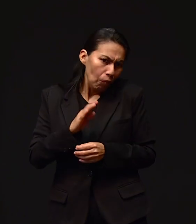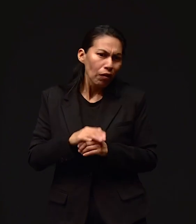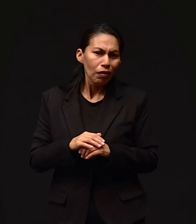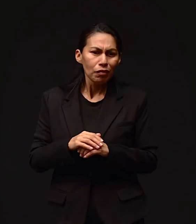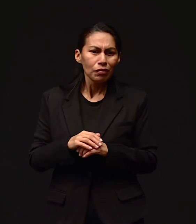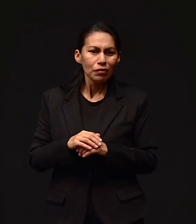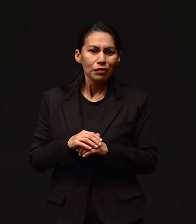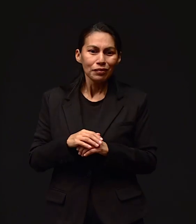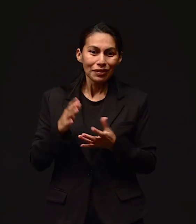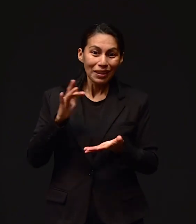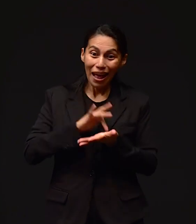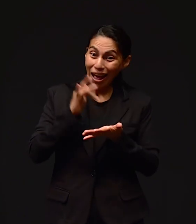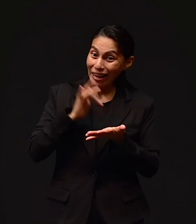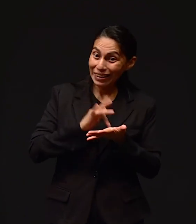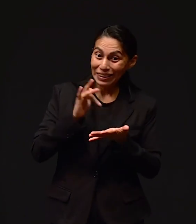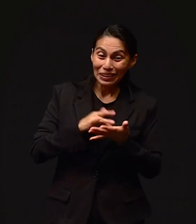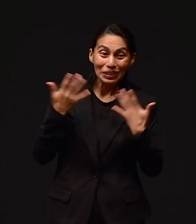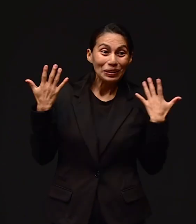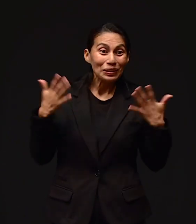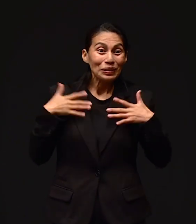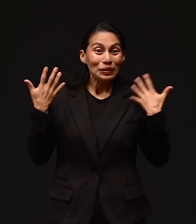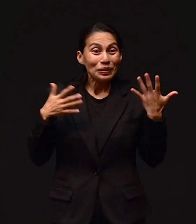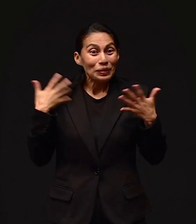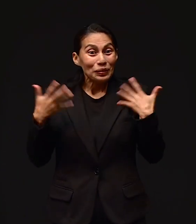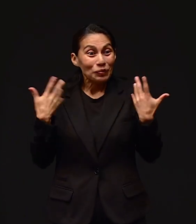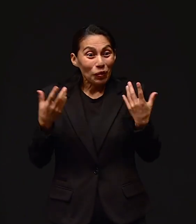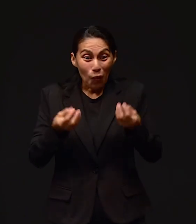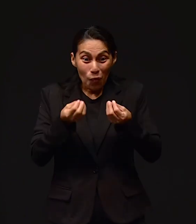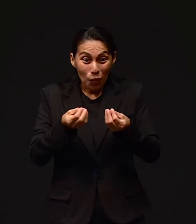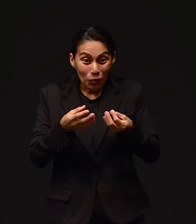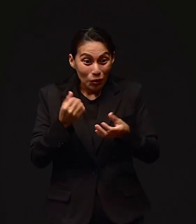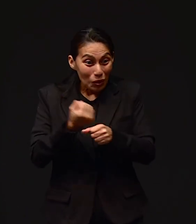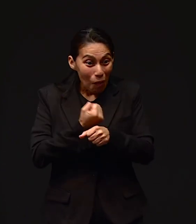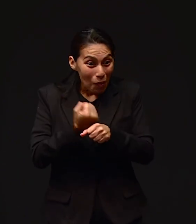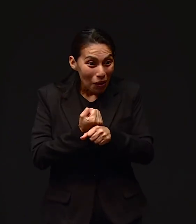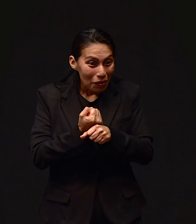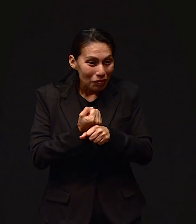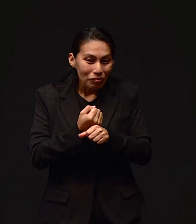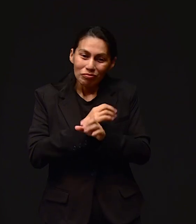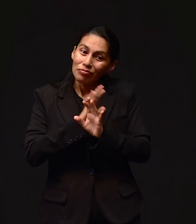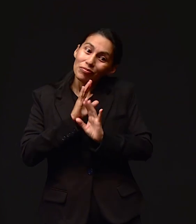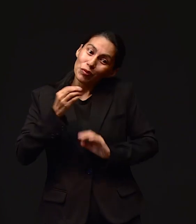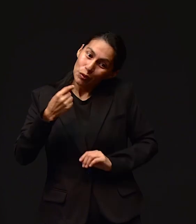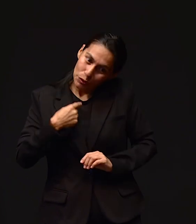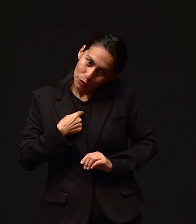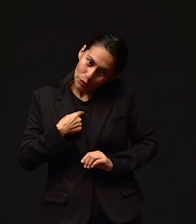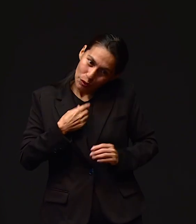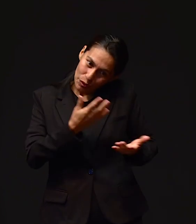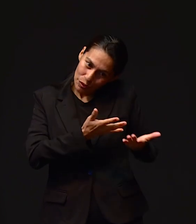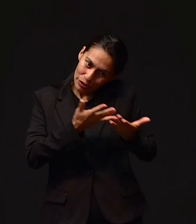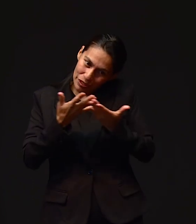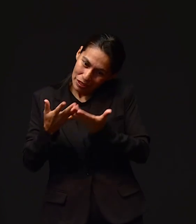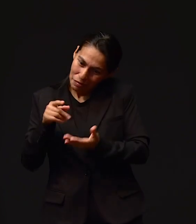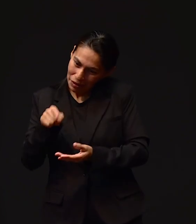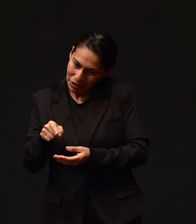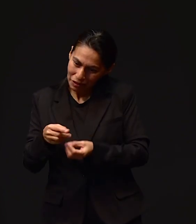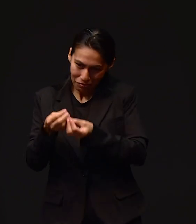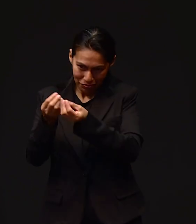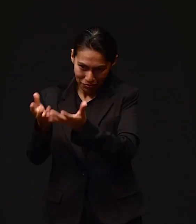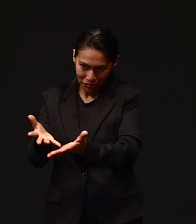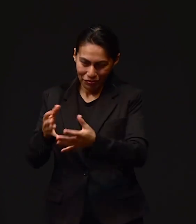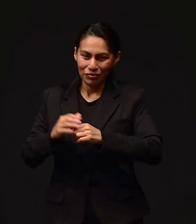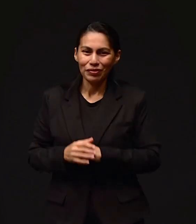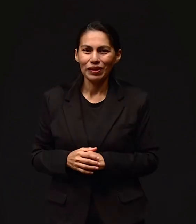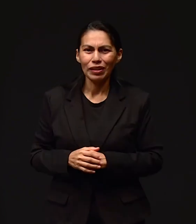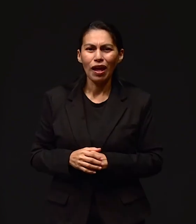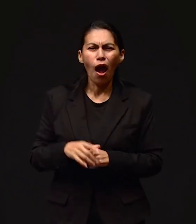empecé a, ay, le digo, muchas gracias. Le digo, pero son muchos, me dice, todos los traje para ti. Si a ti te quedan, pues